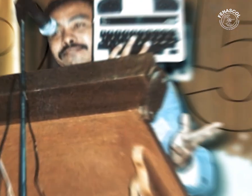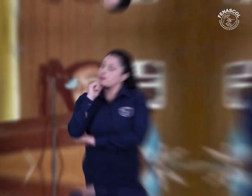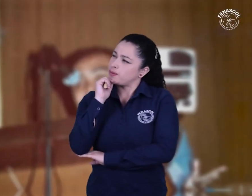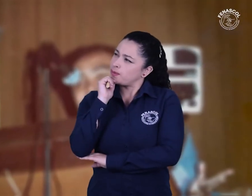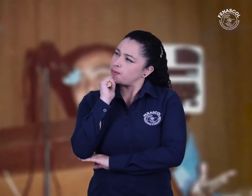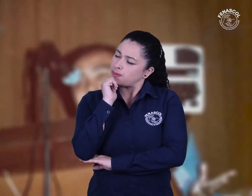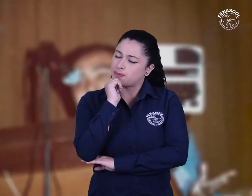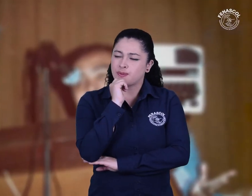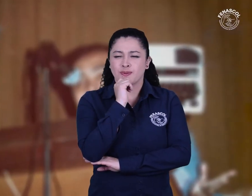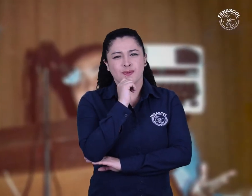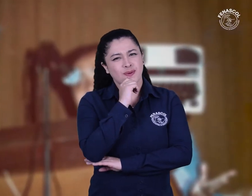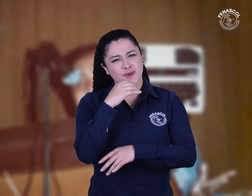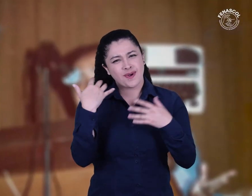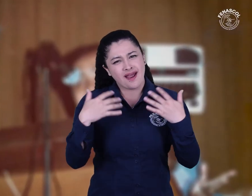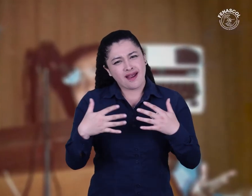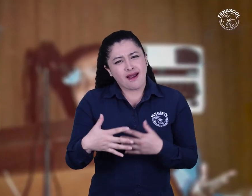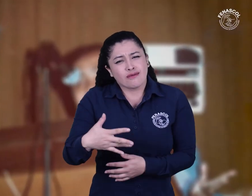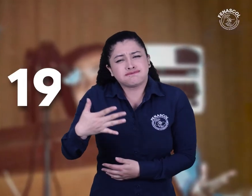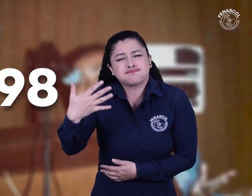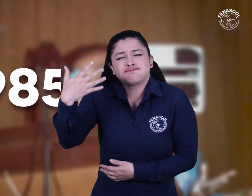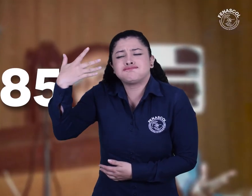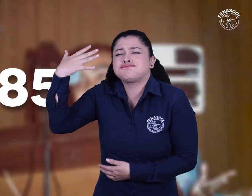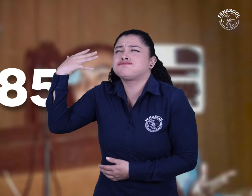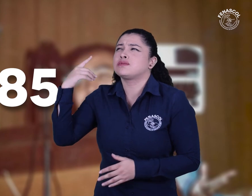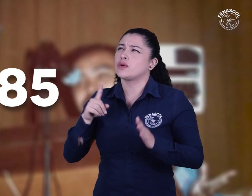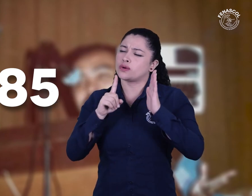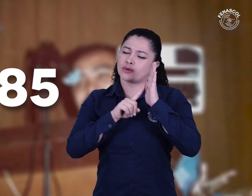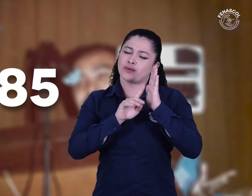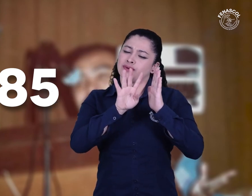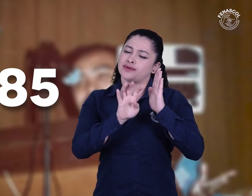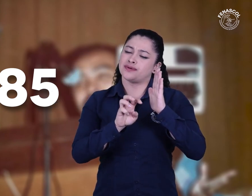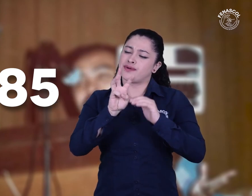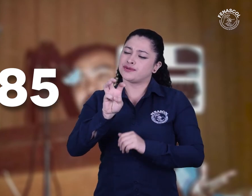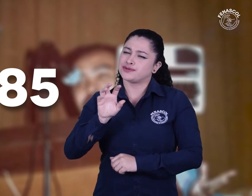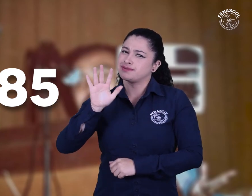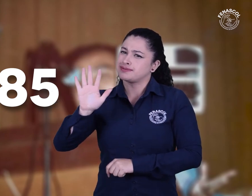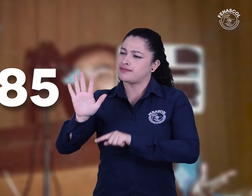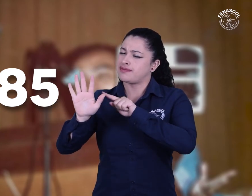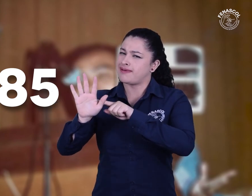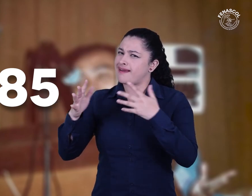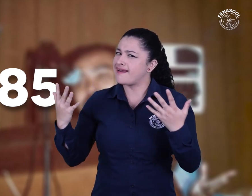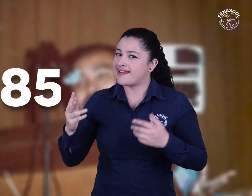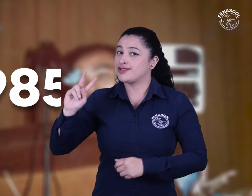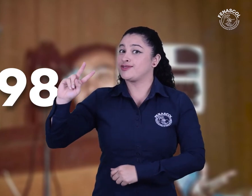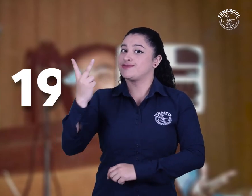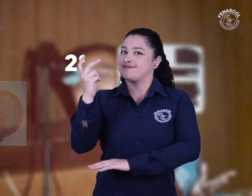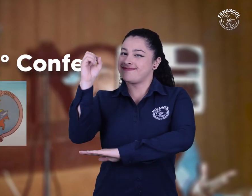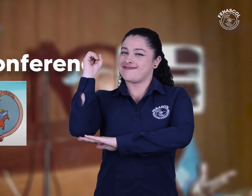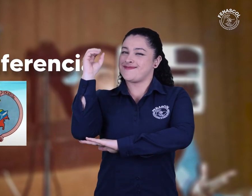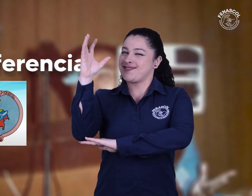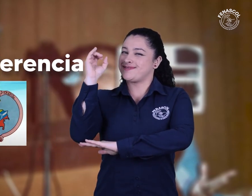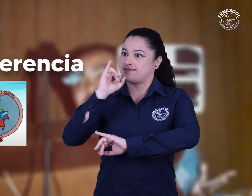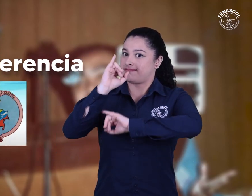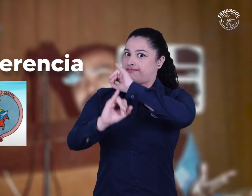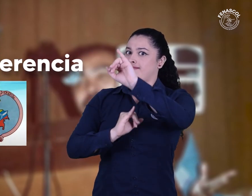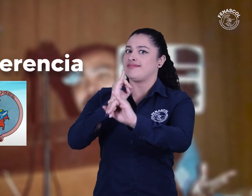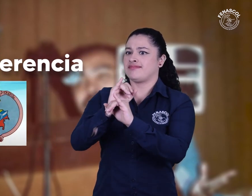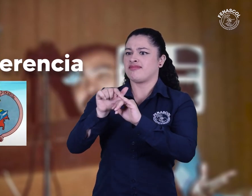¡Uy! Hace tiempo, en el año de 1985, se realizó la segunda conferencia